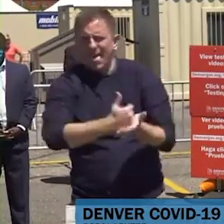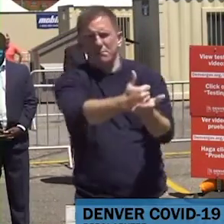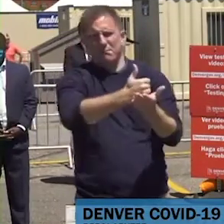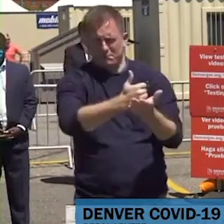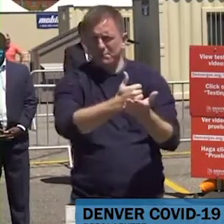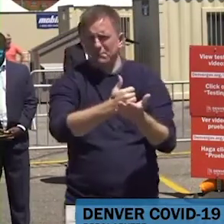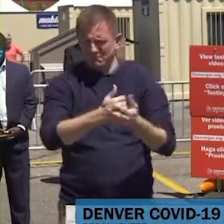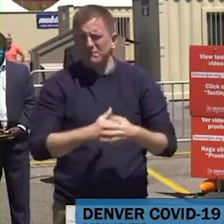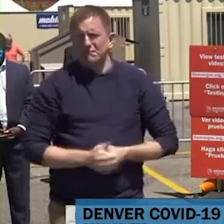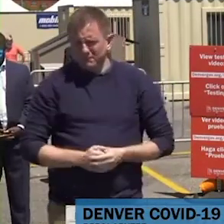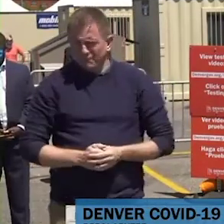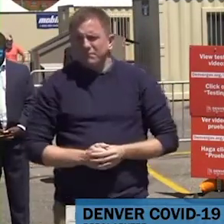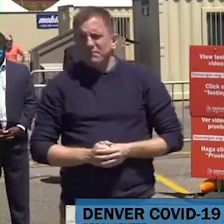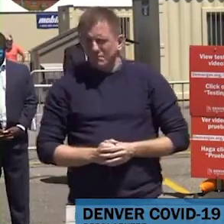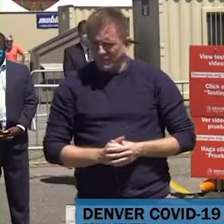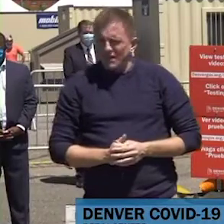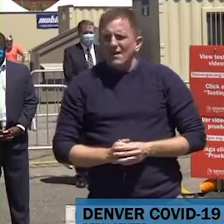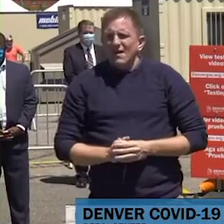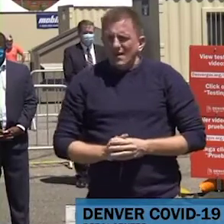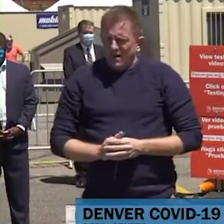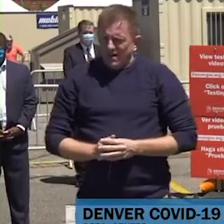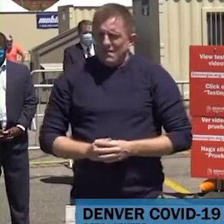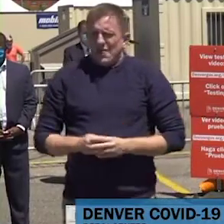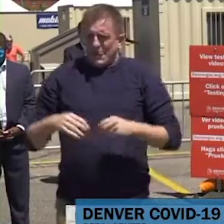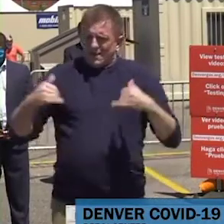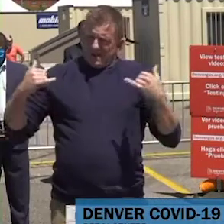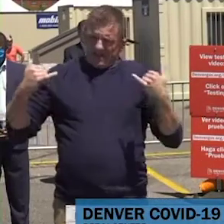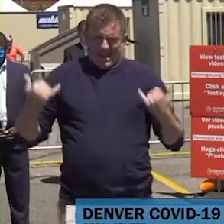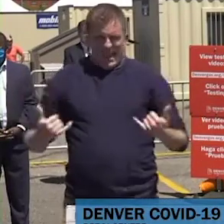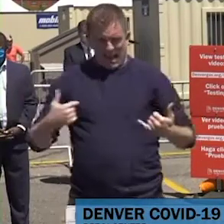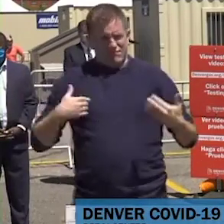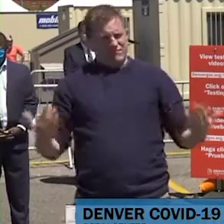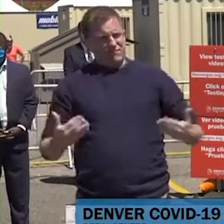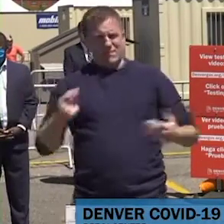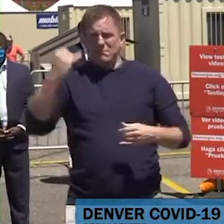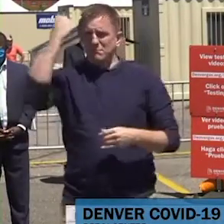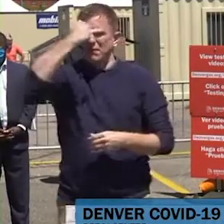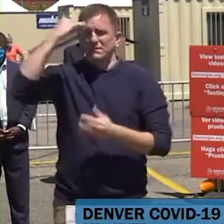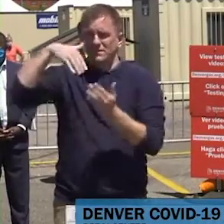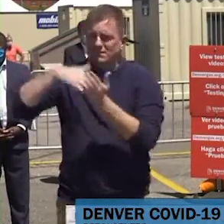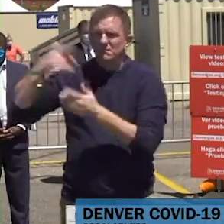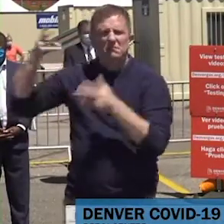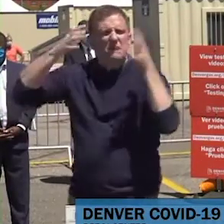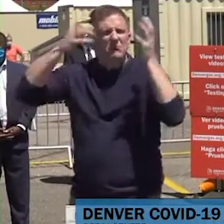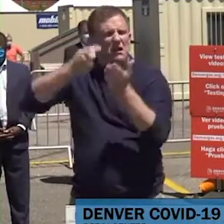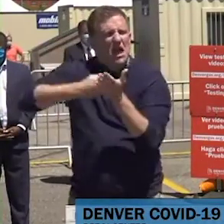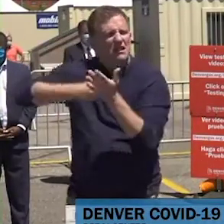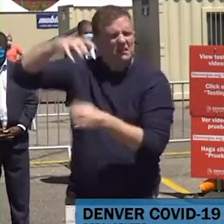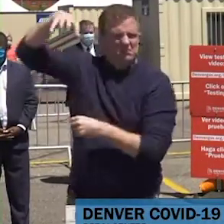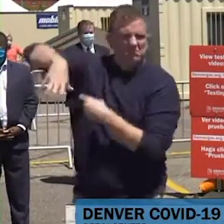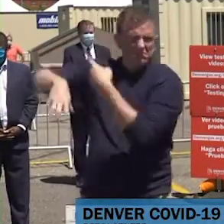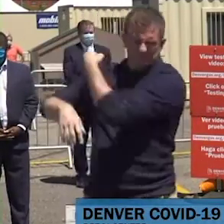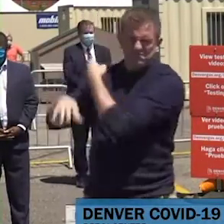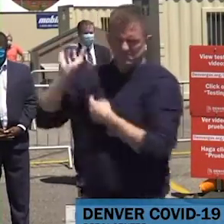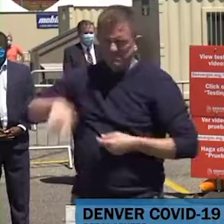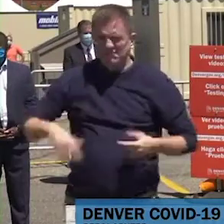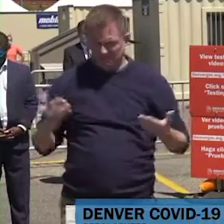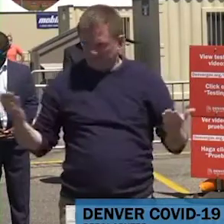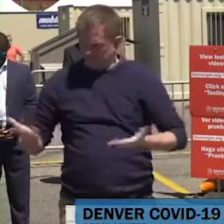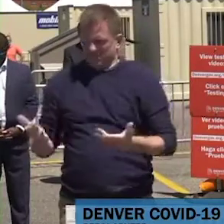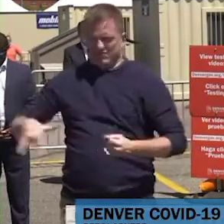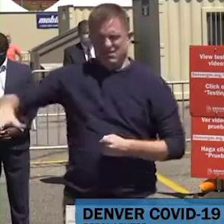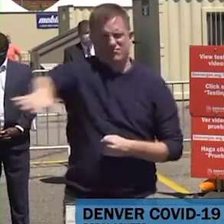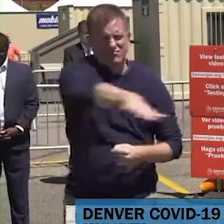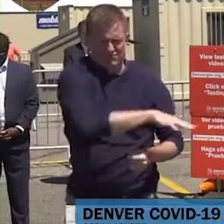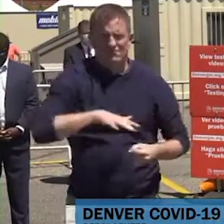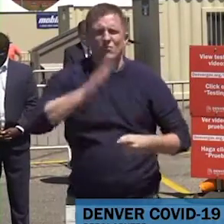pruebas. Ahora, aquí en el Pepsi Center, comenzando el viernes, vamos a abrir un sitio de pruebas comunitarias para amplificar ese